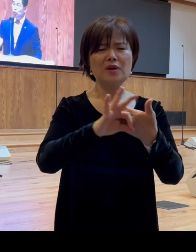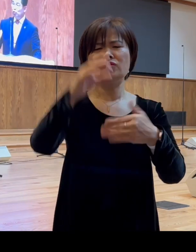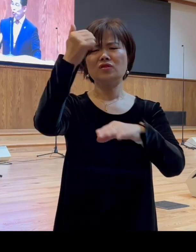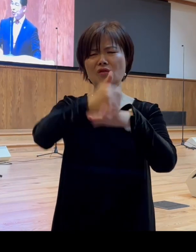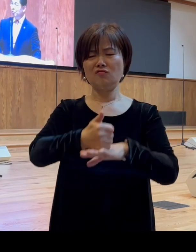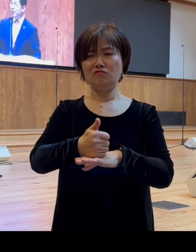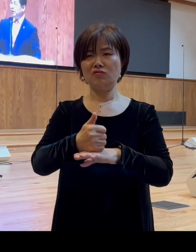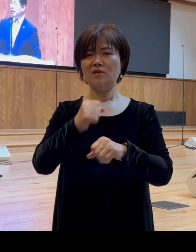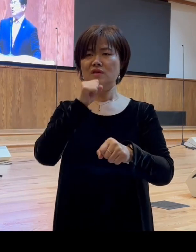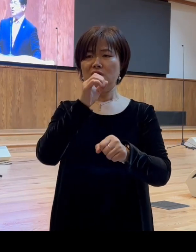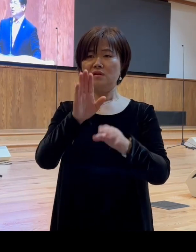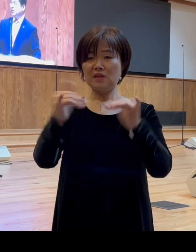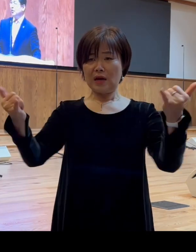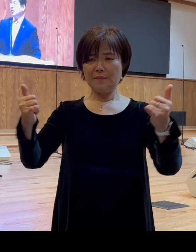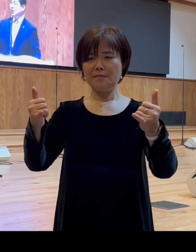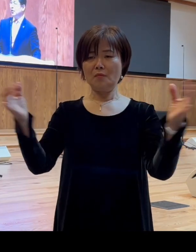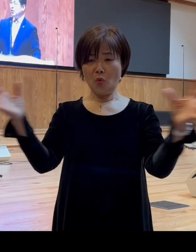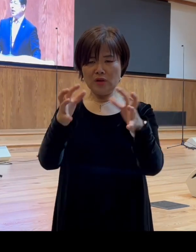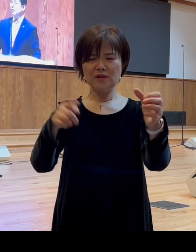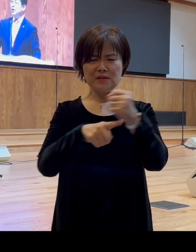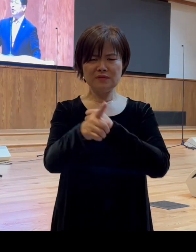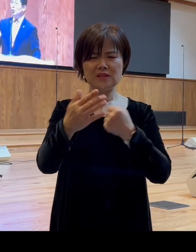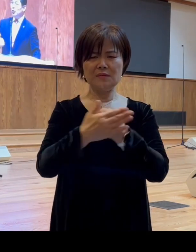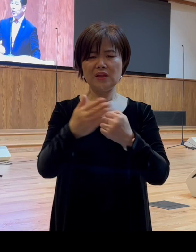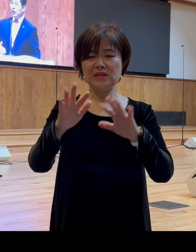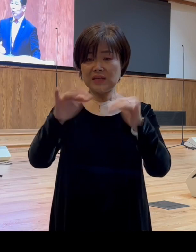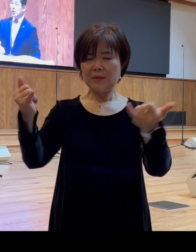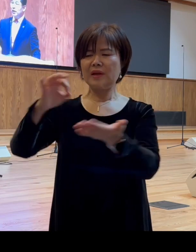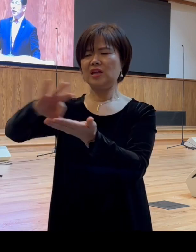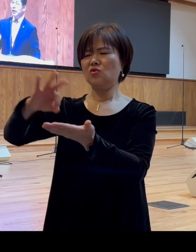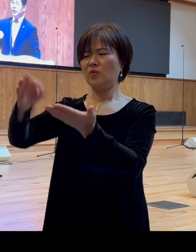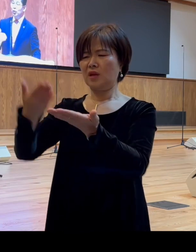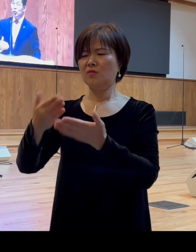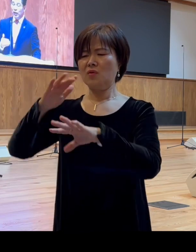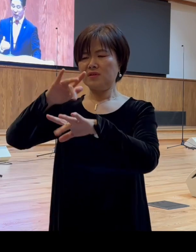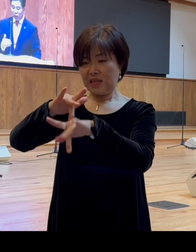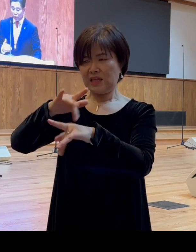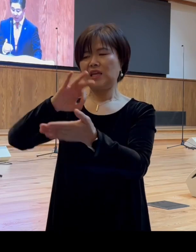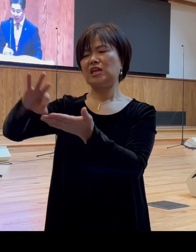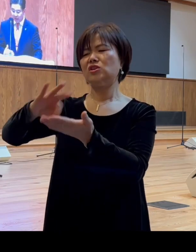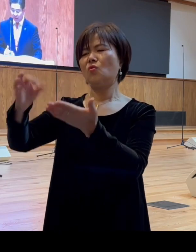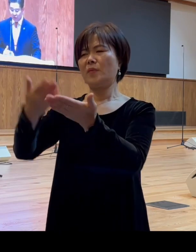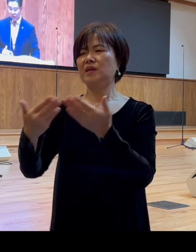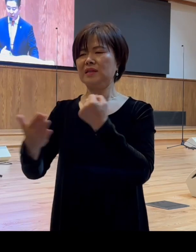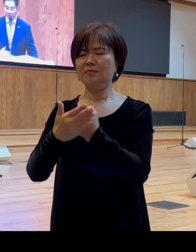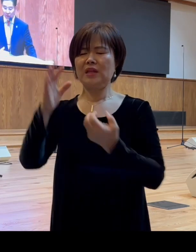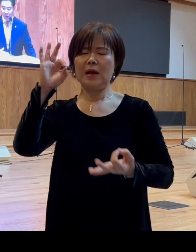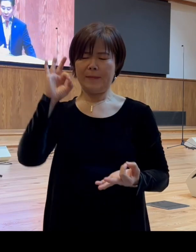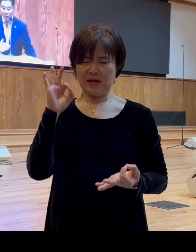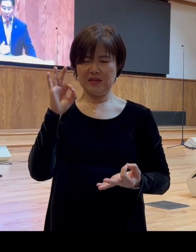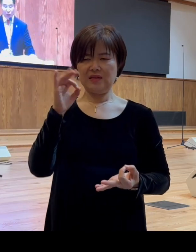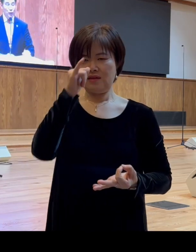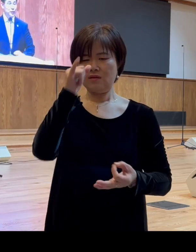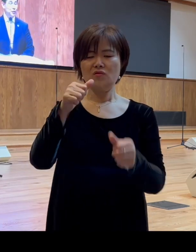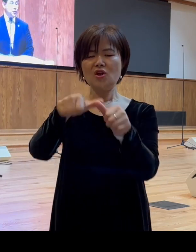심리에 의해서 사람에게 이용당하고 사단에게 이용당할 수 있다는 것을 경고하고 있는 것입니다